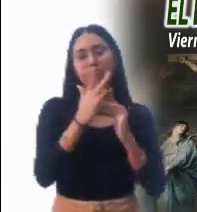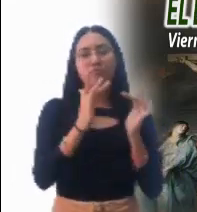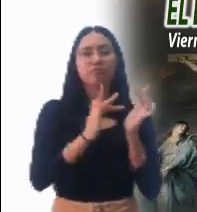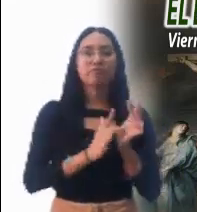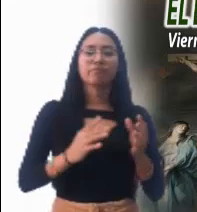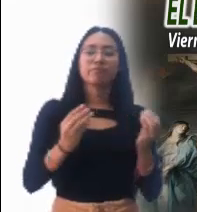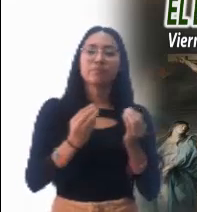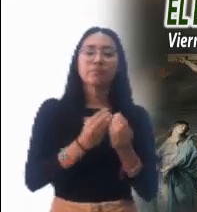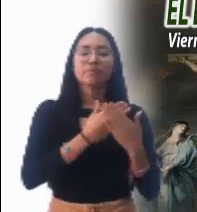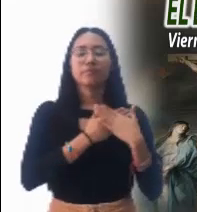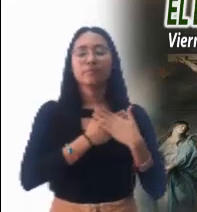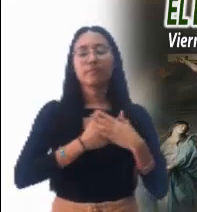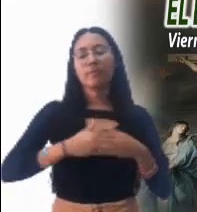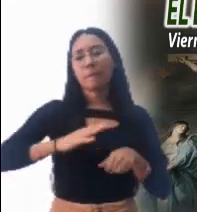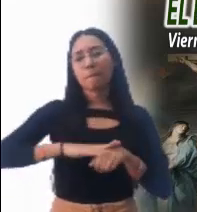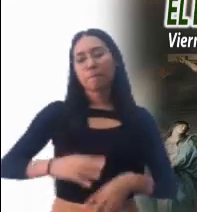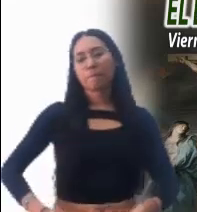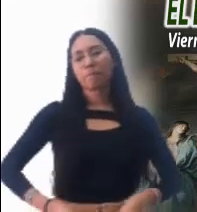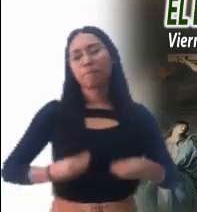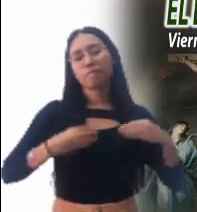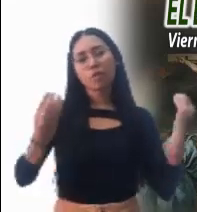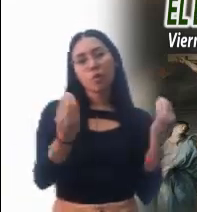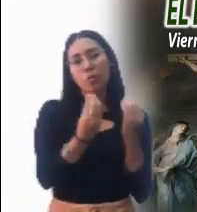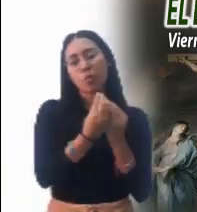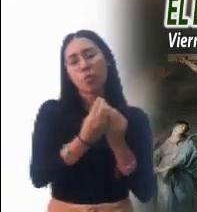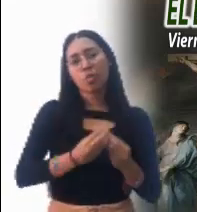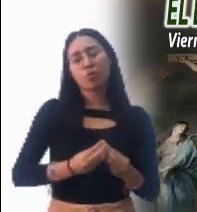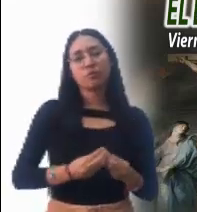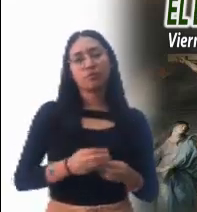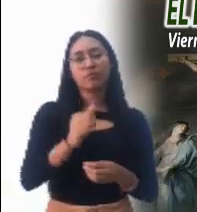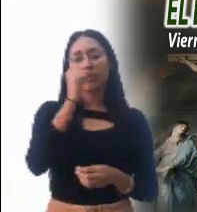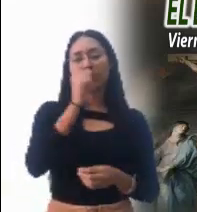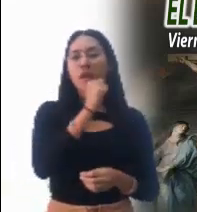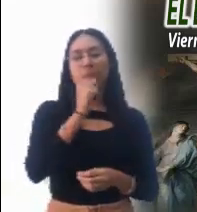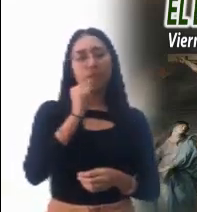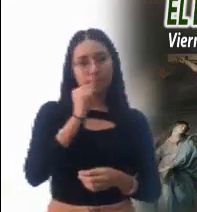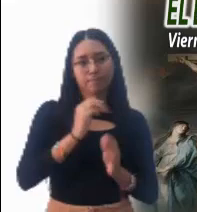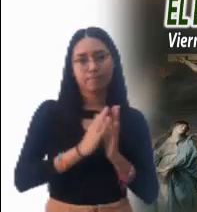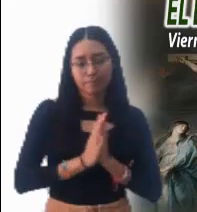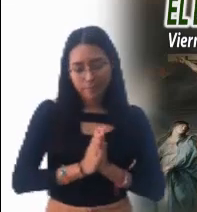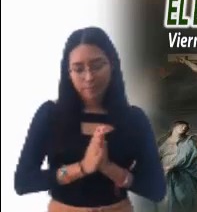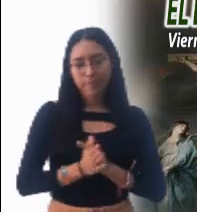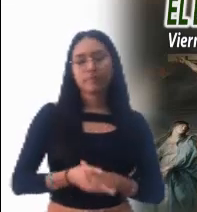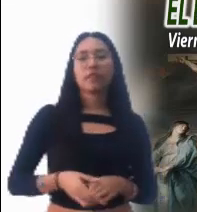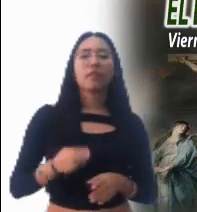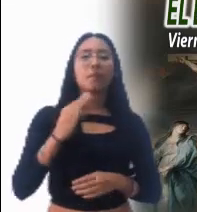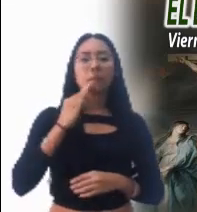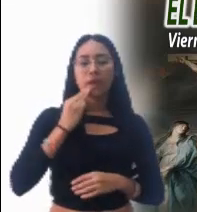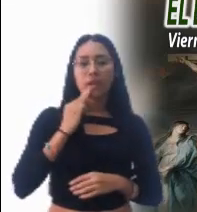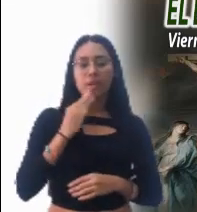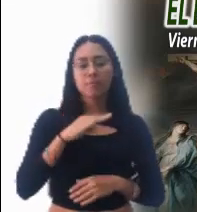corazón abrazado, más viva en él que conmigo. Amén. María,